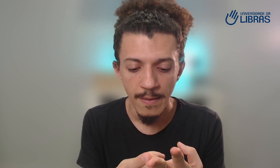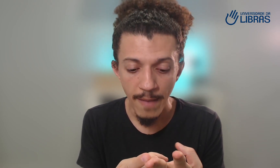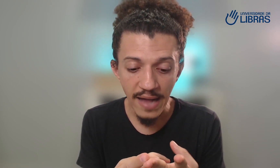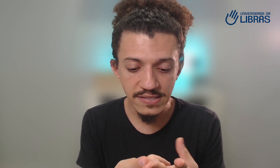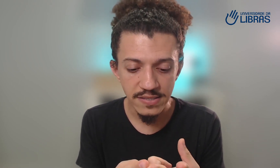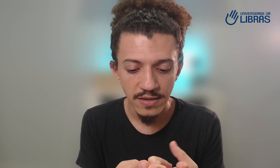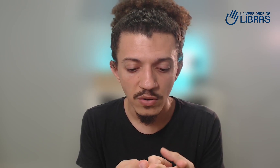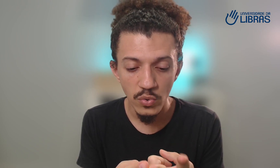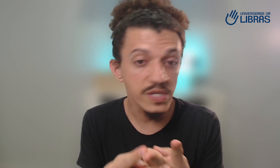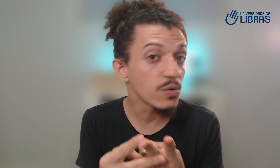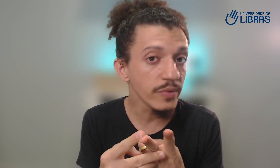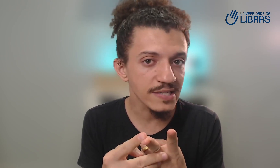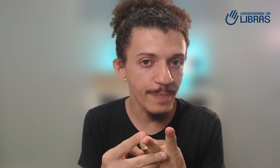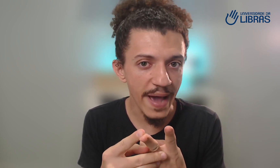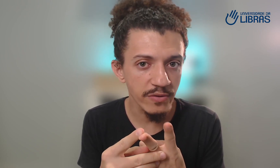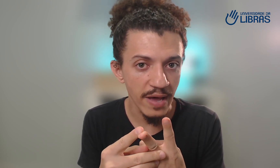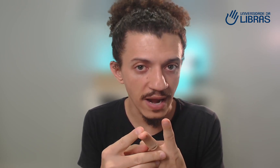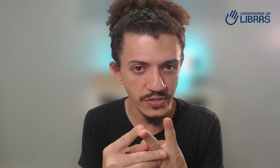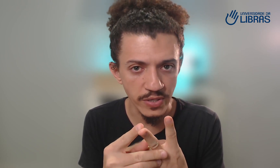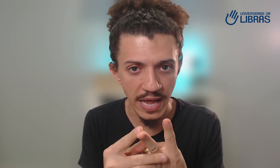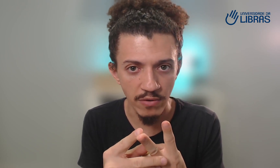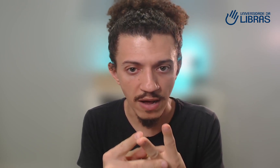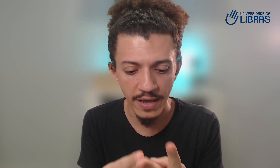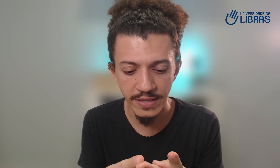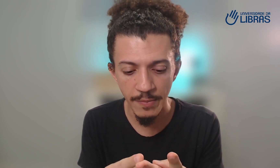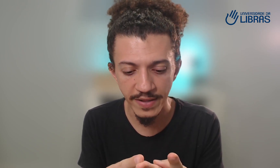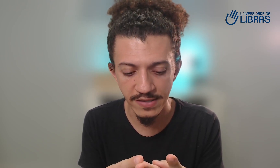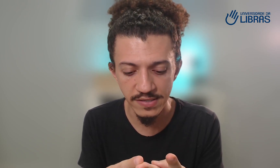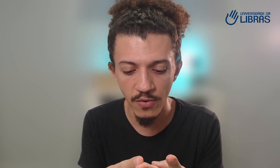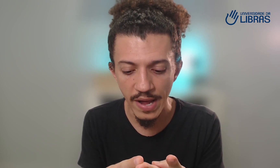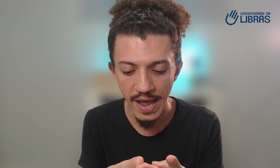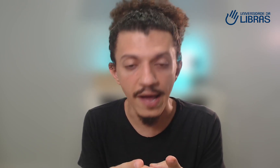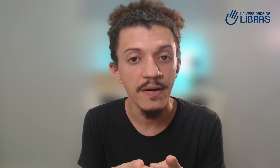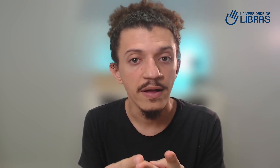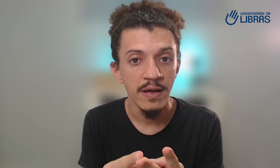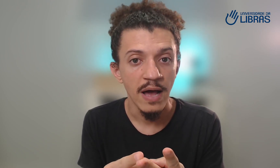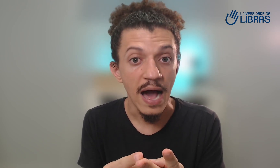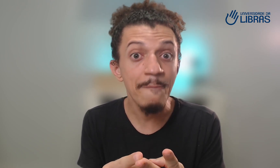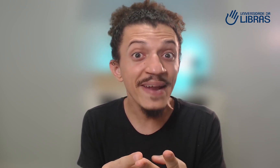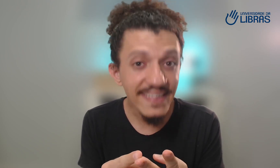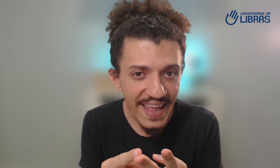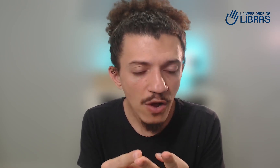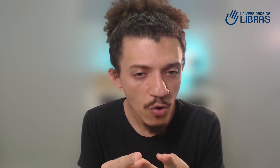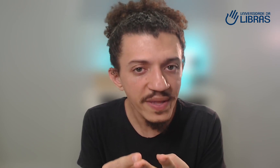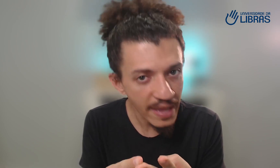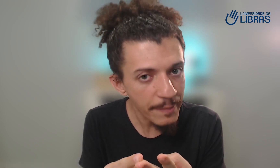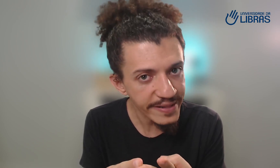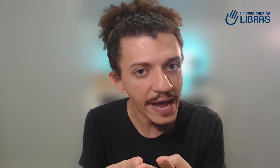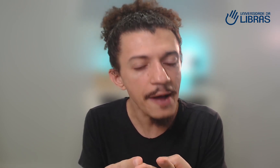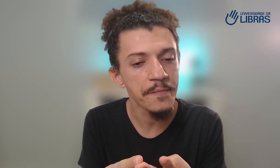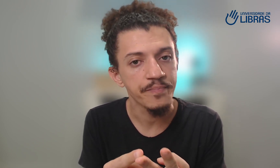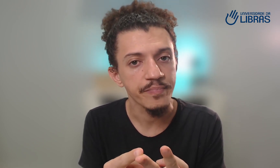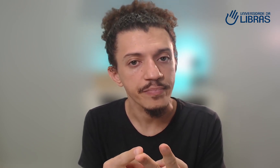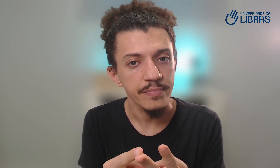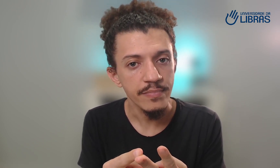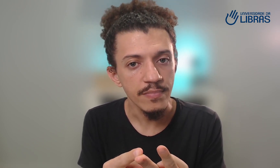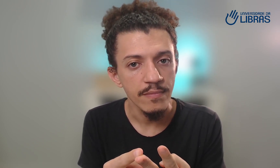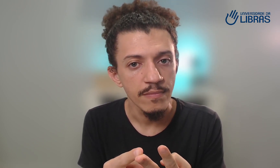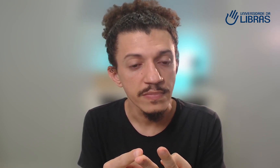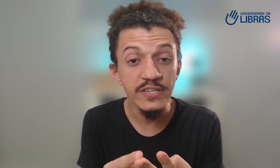Mas, o segundo aspecto relacionado à interpretação é aprender como interpretar. Tem